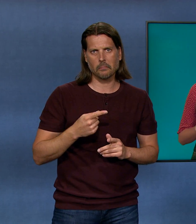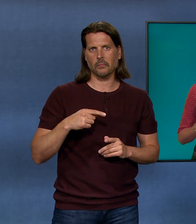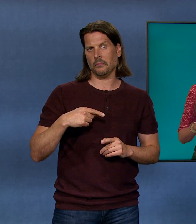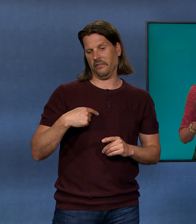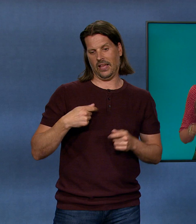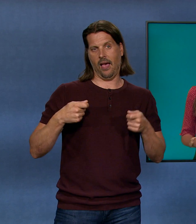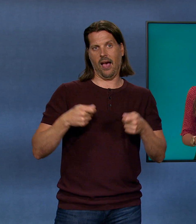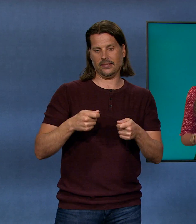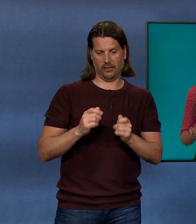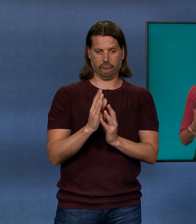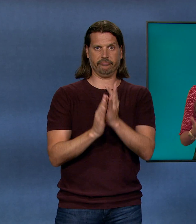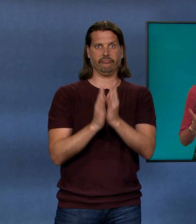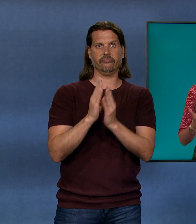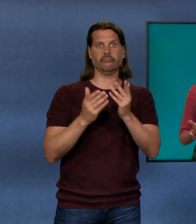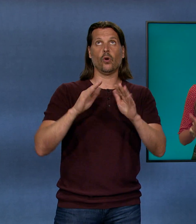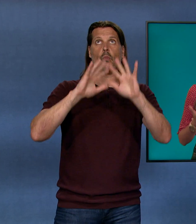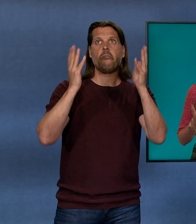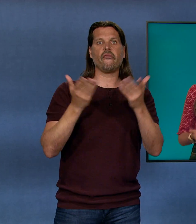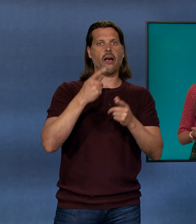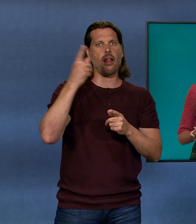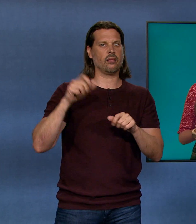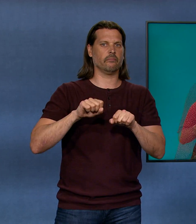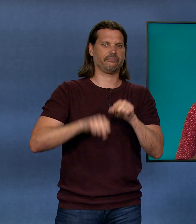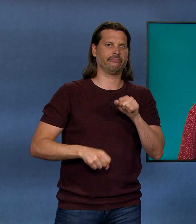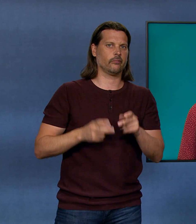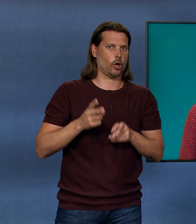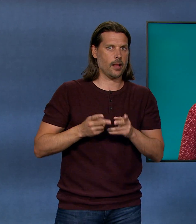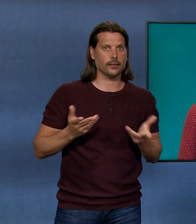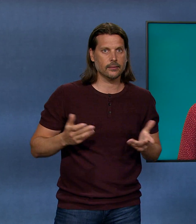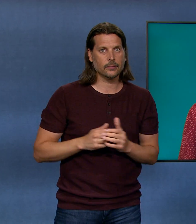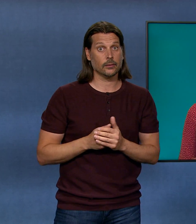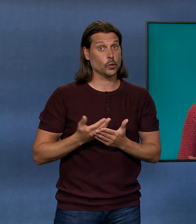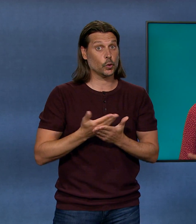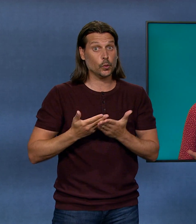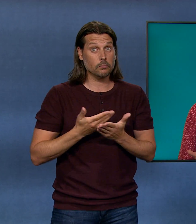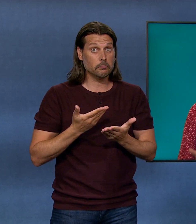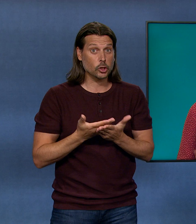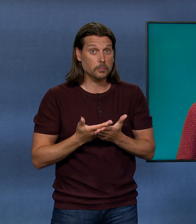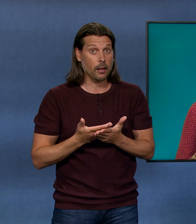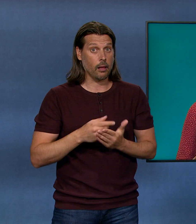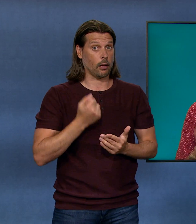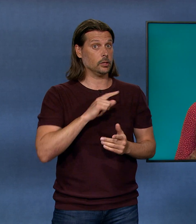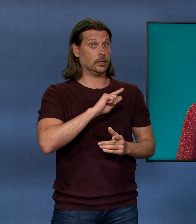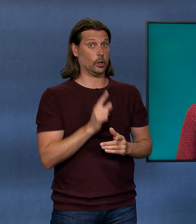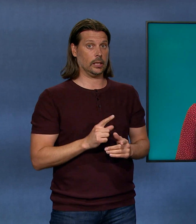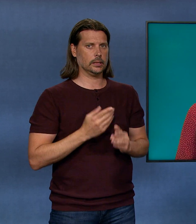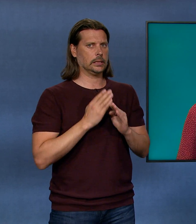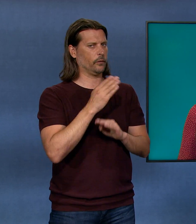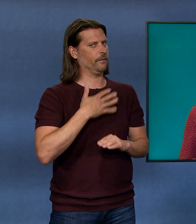Heizen verbrennt und das schadet der Umwelt. Darum will der Kanton Zürich beispielsweise, dass es in Zukunft gar keine